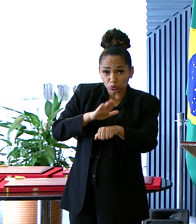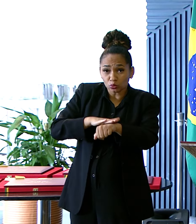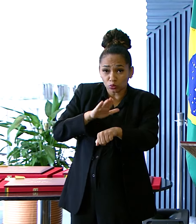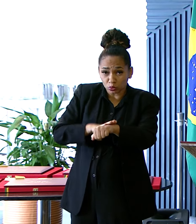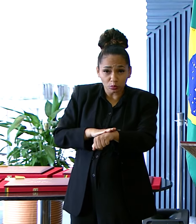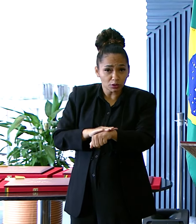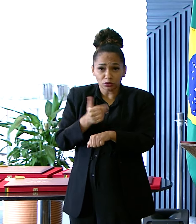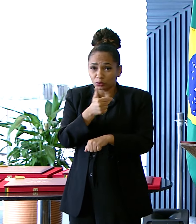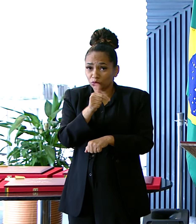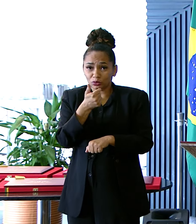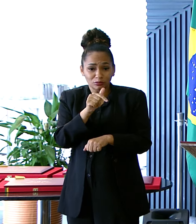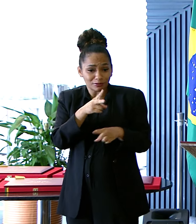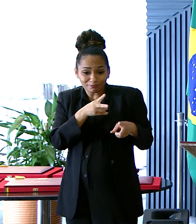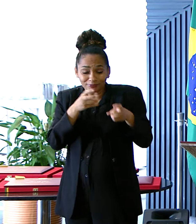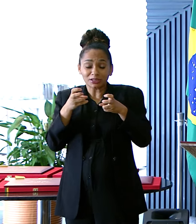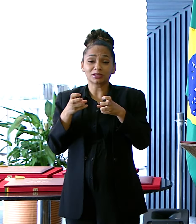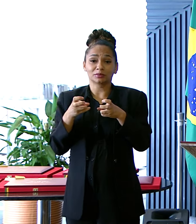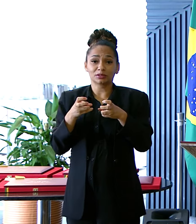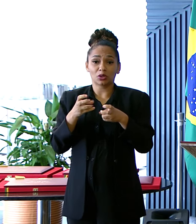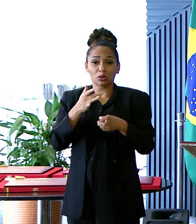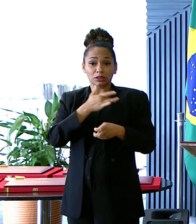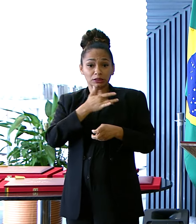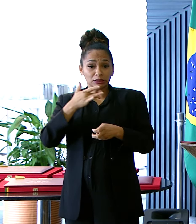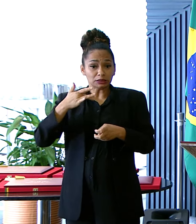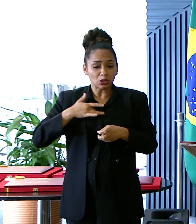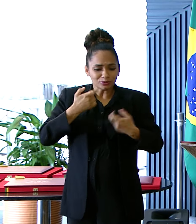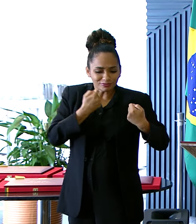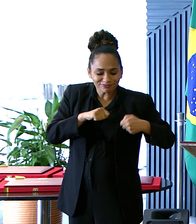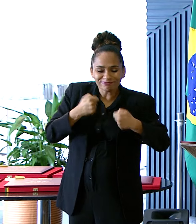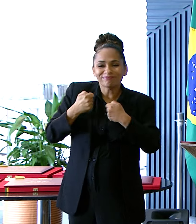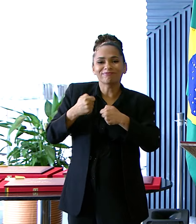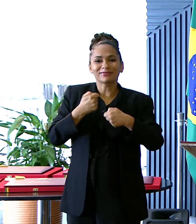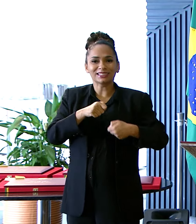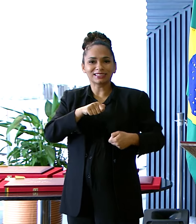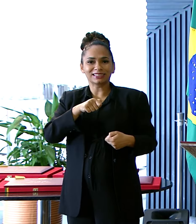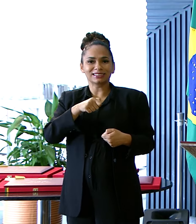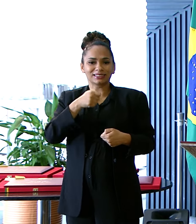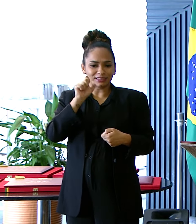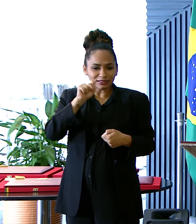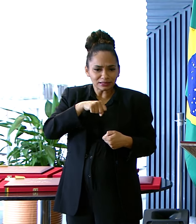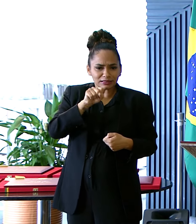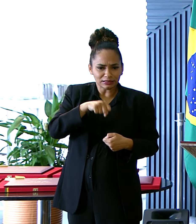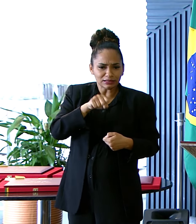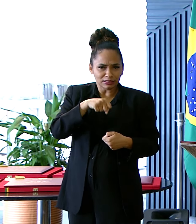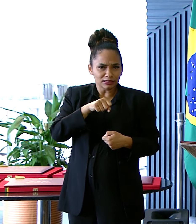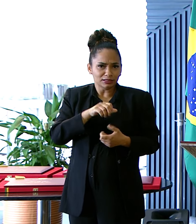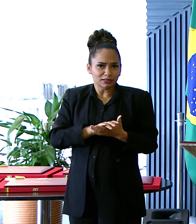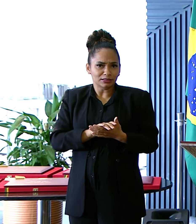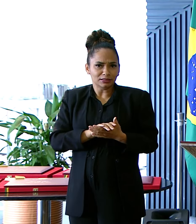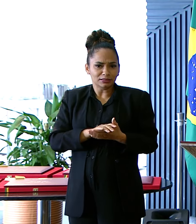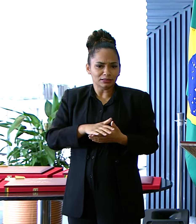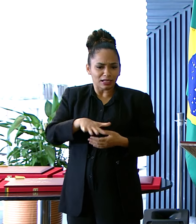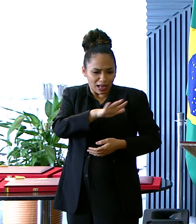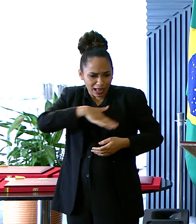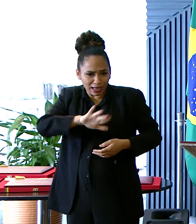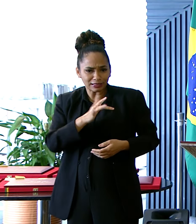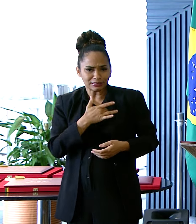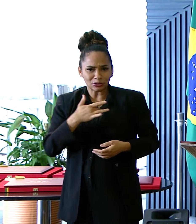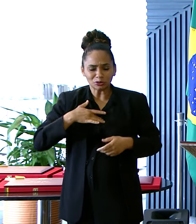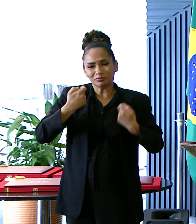Quando não se percebe Que a saúde Precisa mesmo De Precisa mesmo Ser